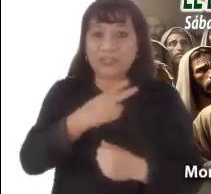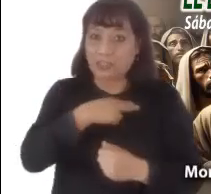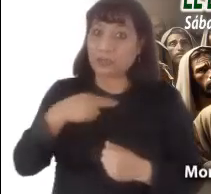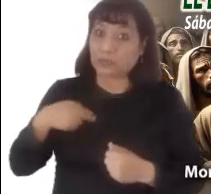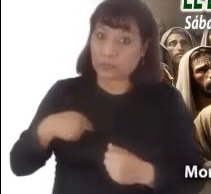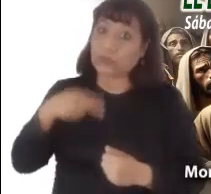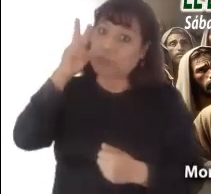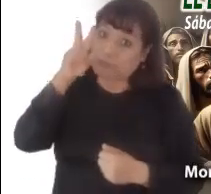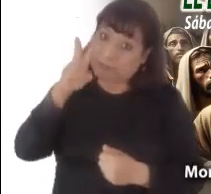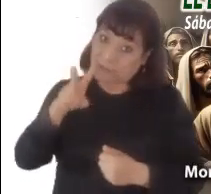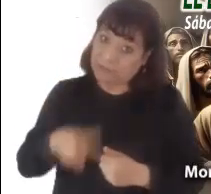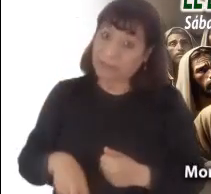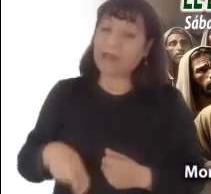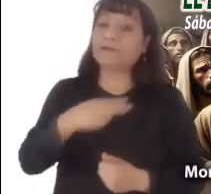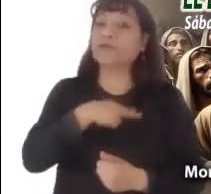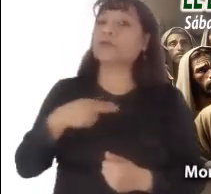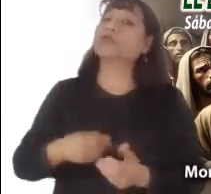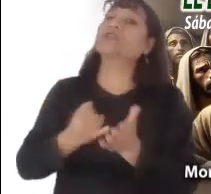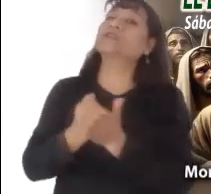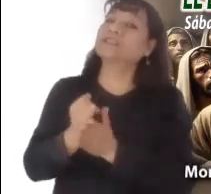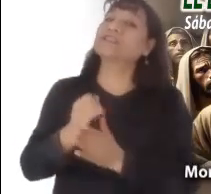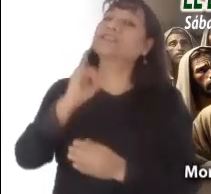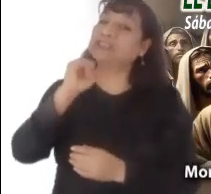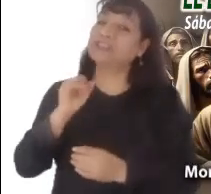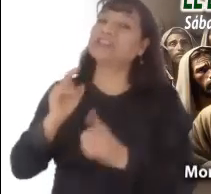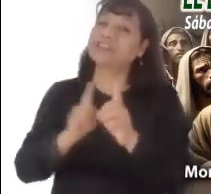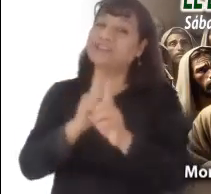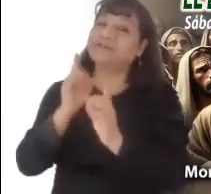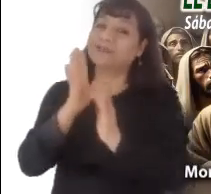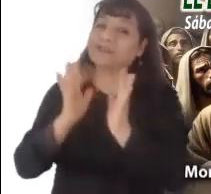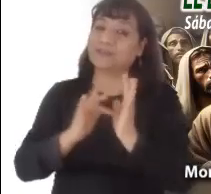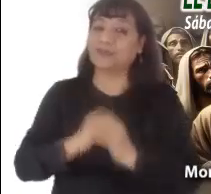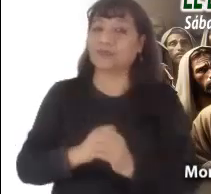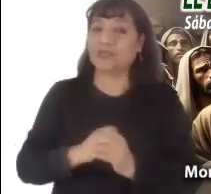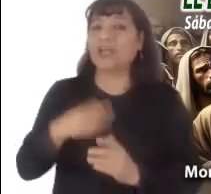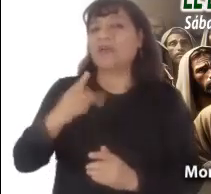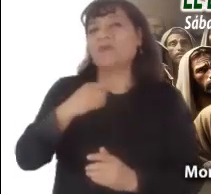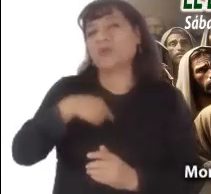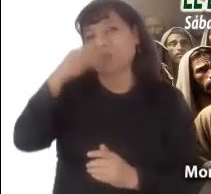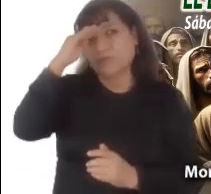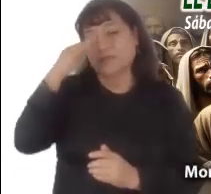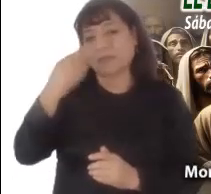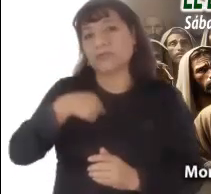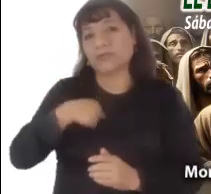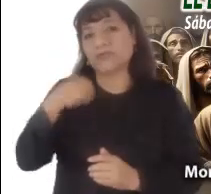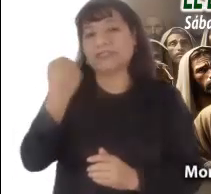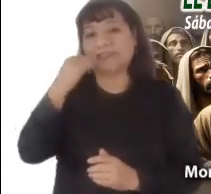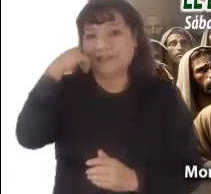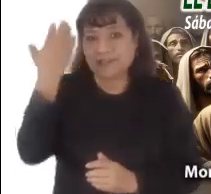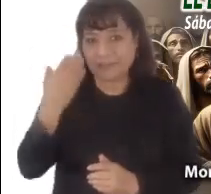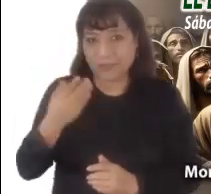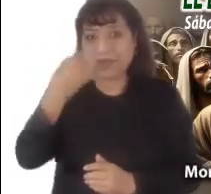entonces de verdad arriesgarnos por él. ¿A qué estás dispuesto